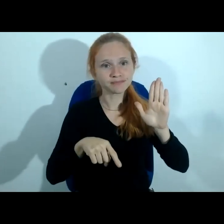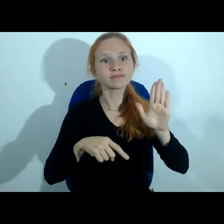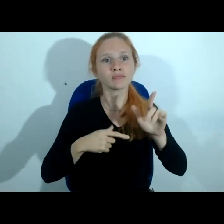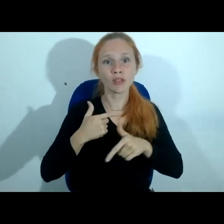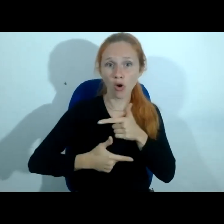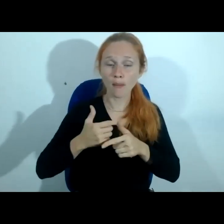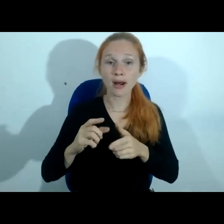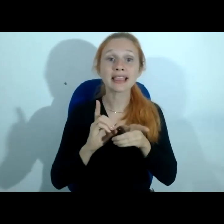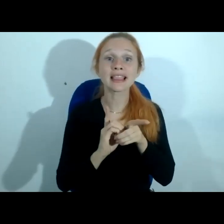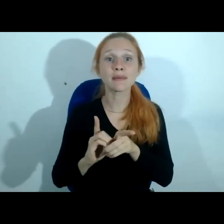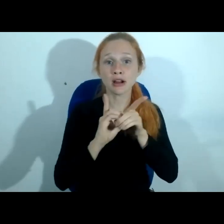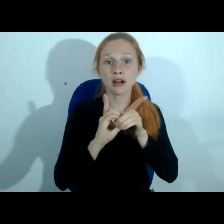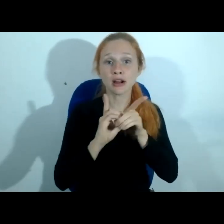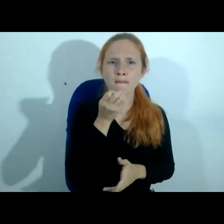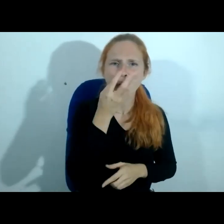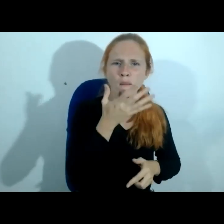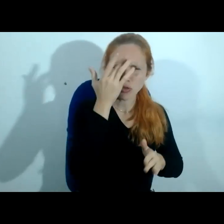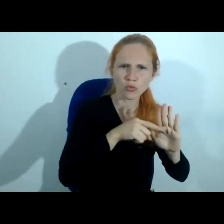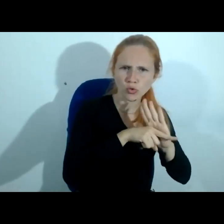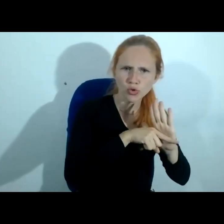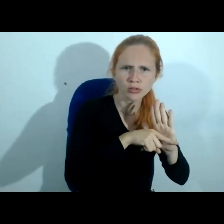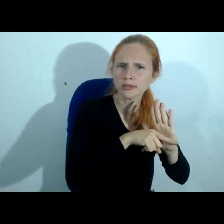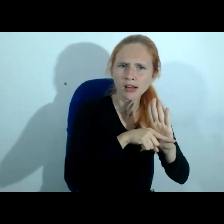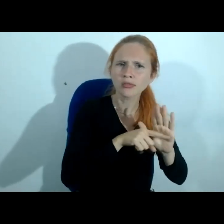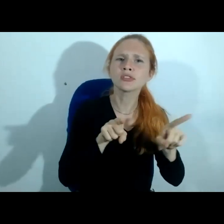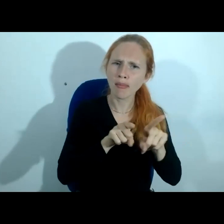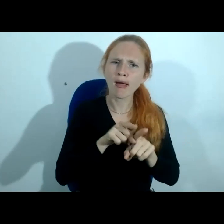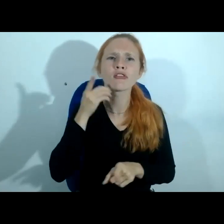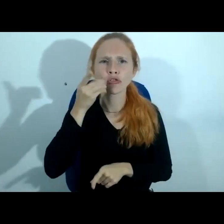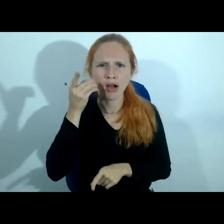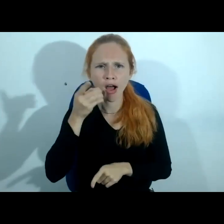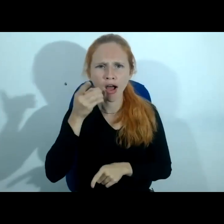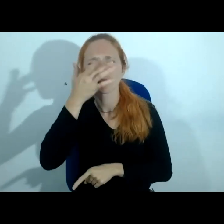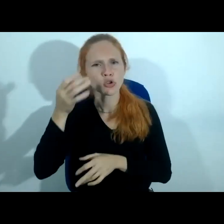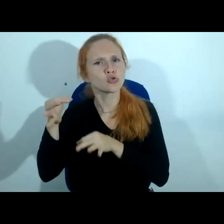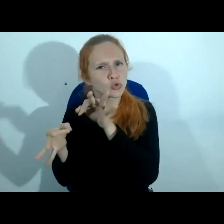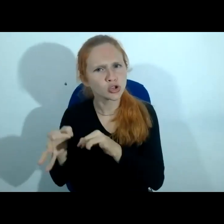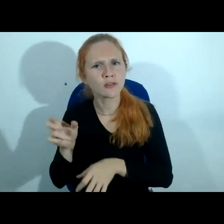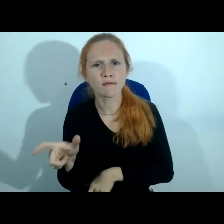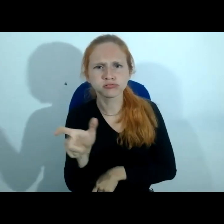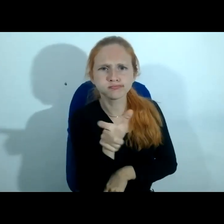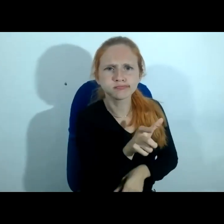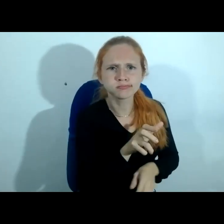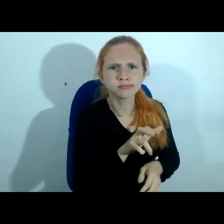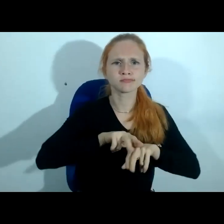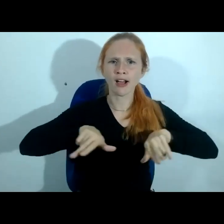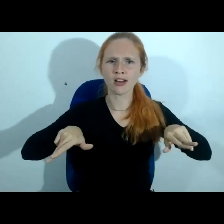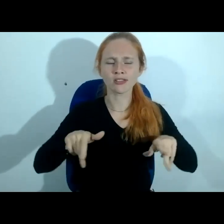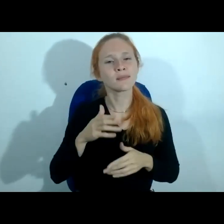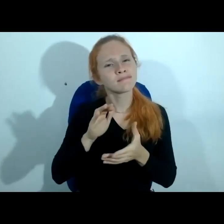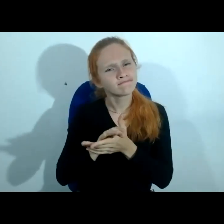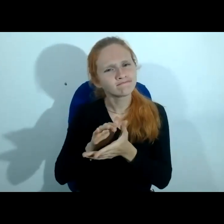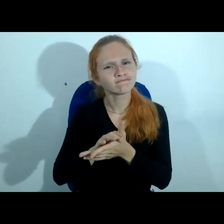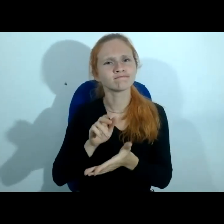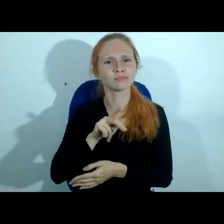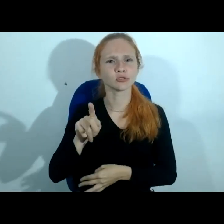apenas para quem investiga mas que também para os advogados e para quem decide então professor guilherme parabéns por essa obra tão maravilhosa